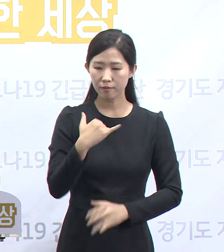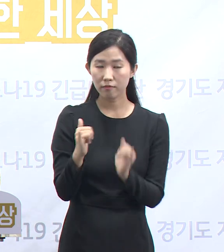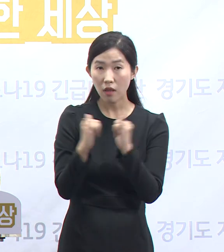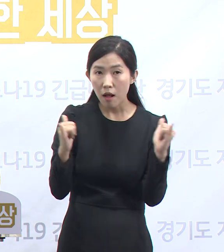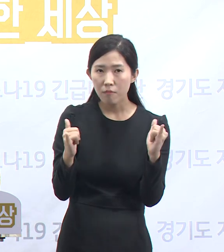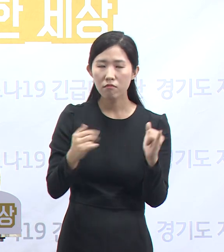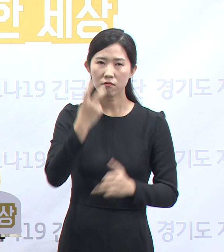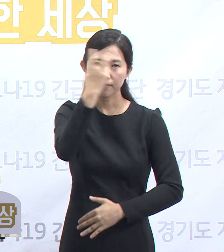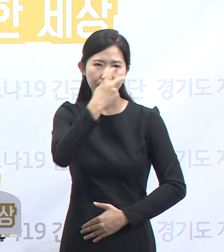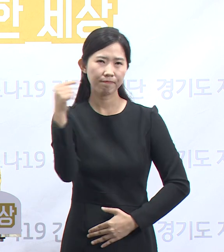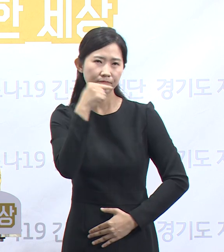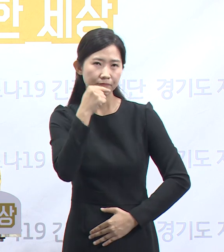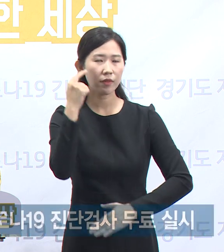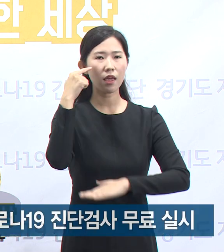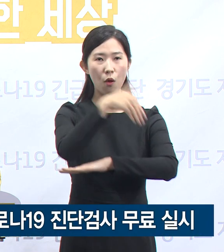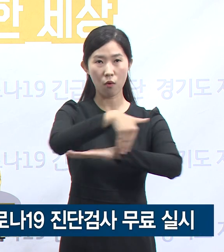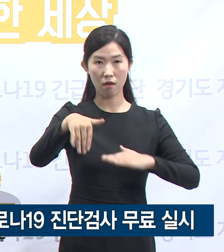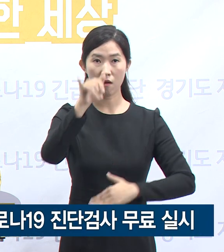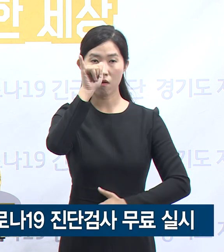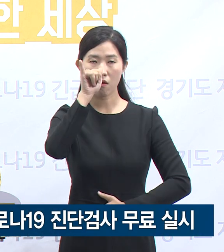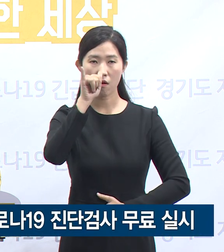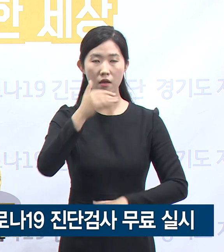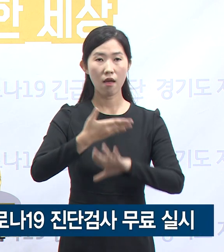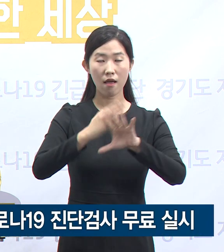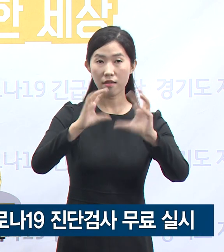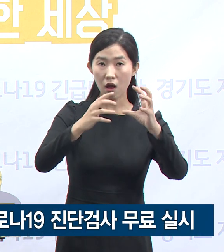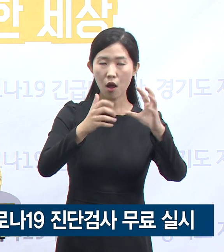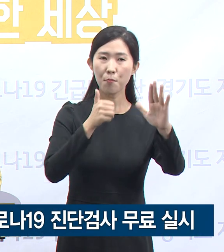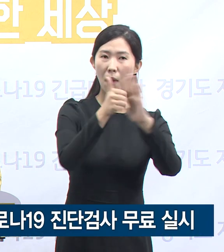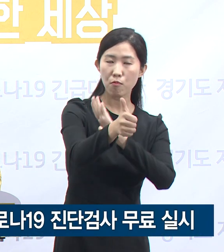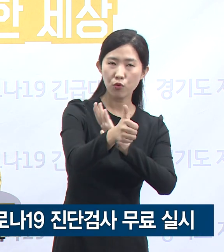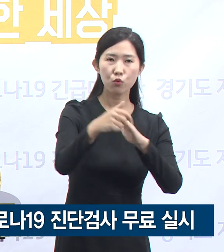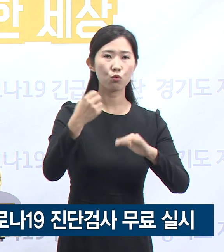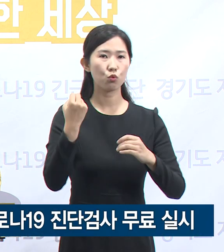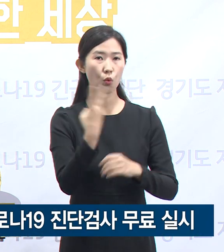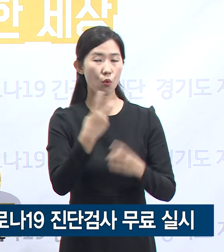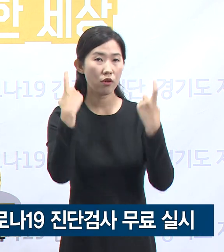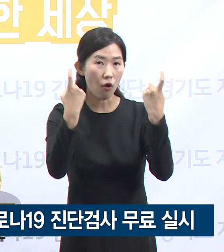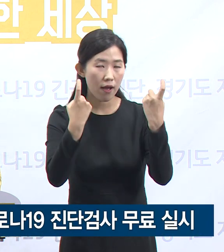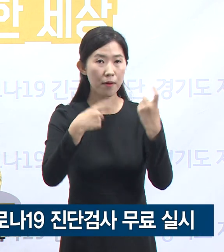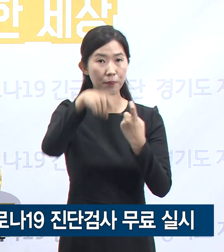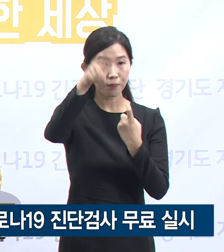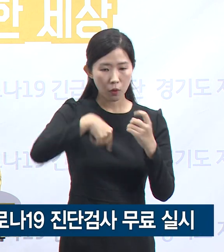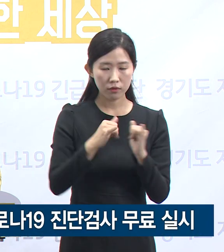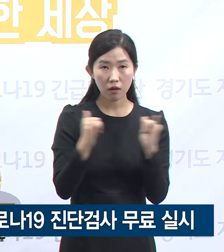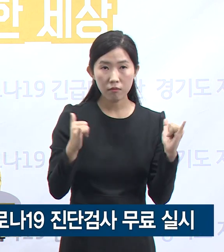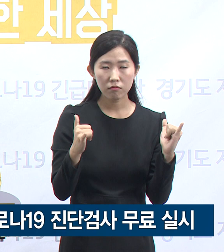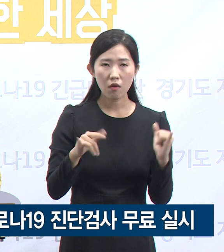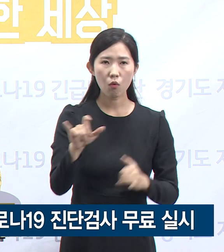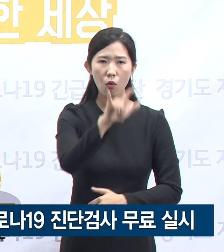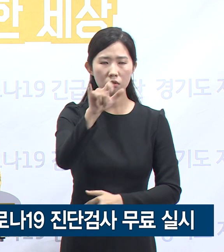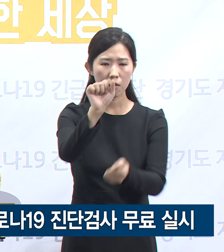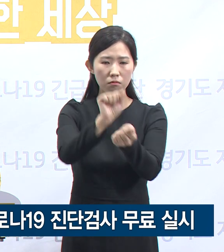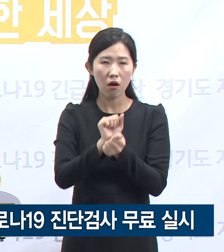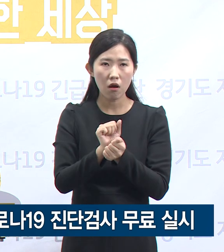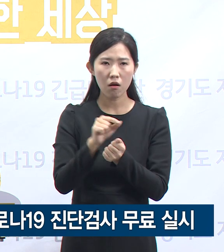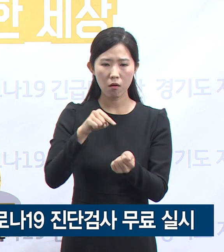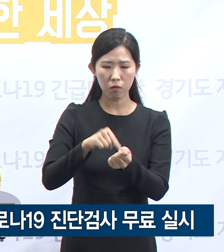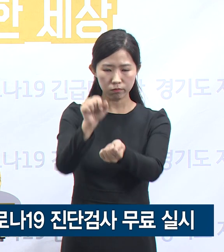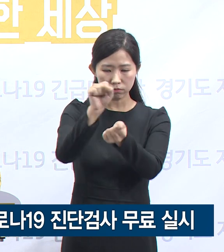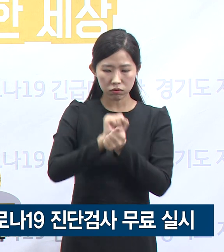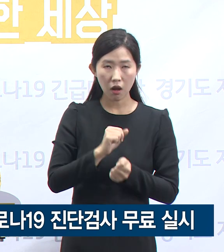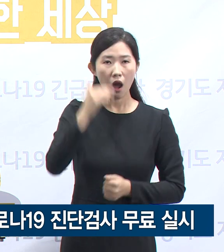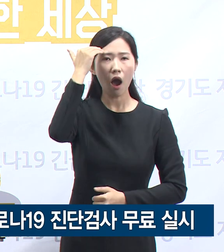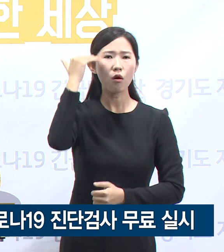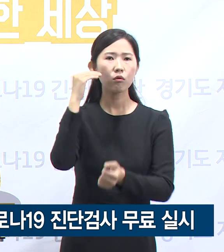강화하고 있습니다. 해외 방문, 여행, 입국자의 코로나19 확산 방지를 위해 입국 단계부터 선제적으로 검사를